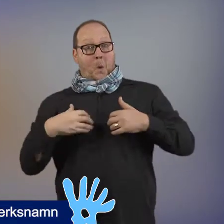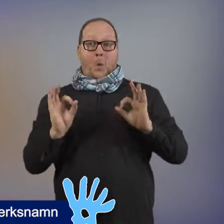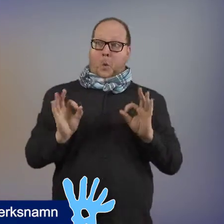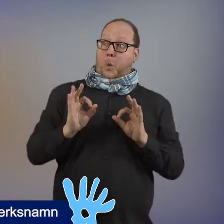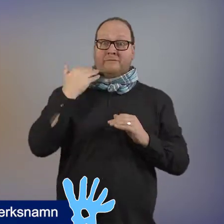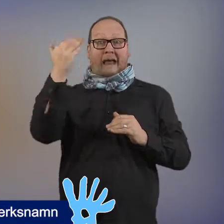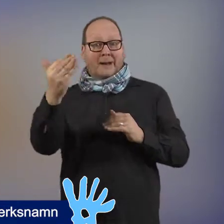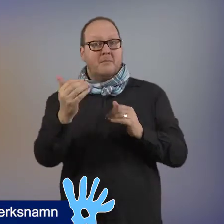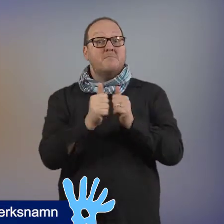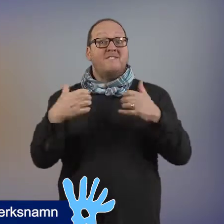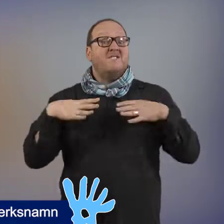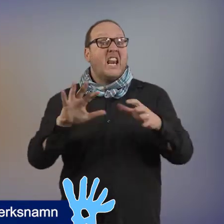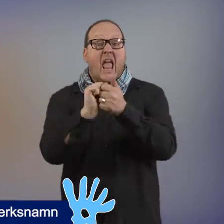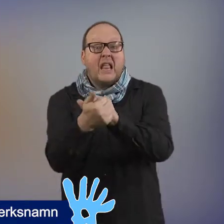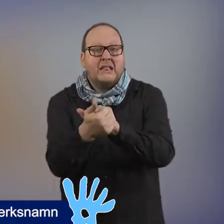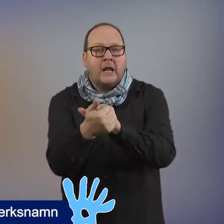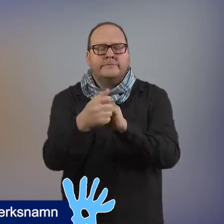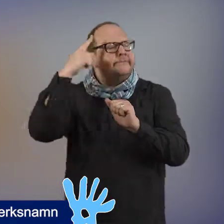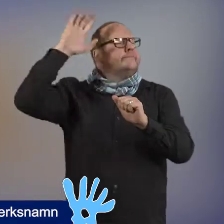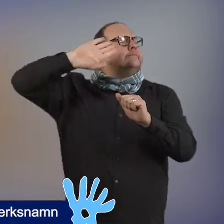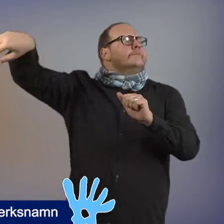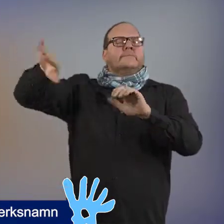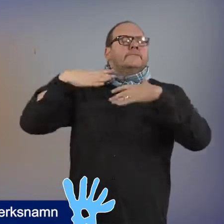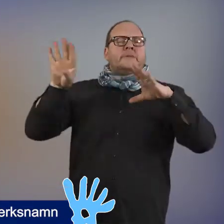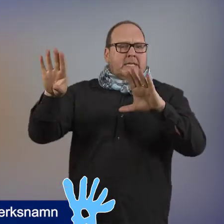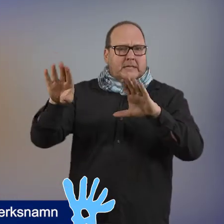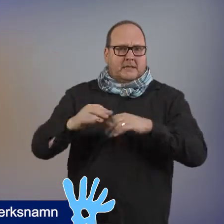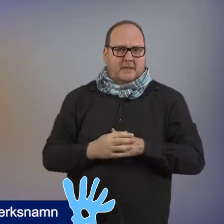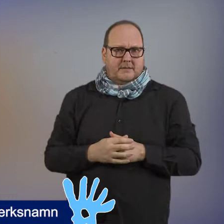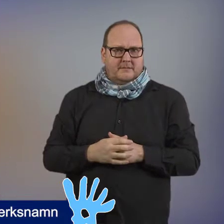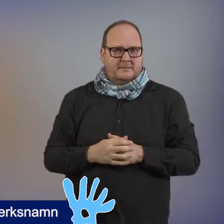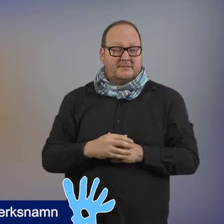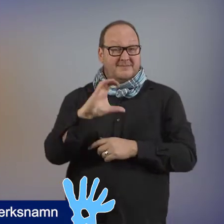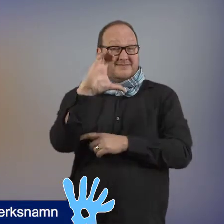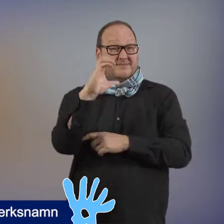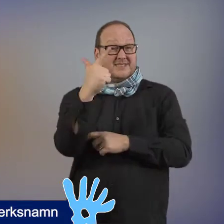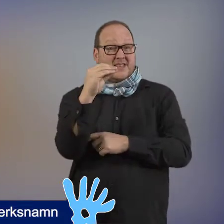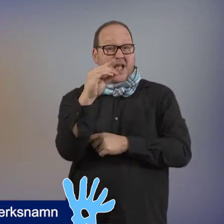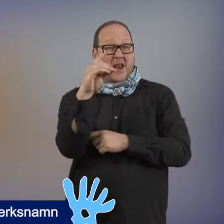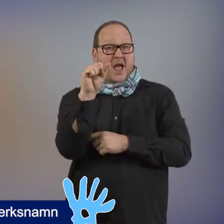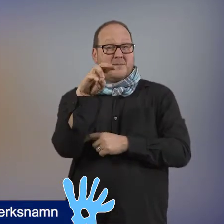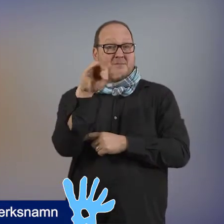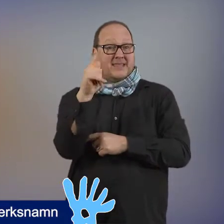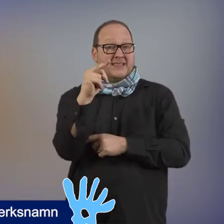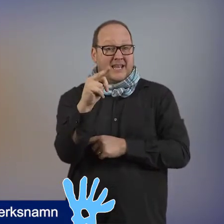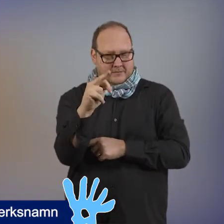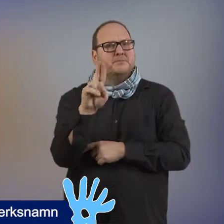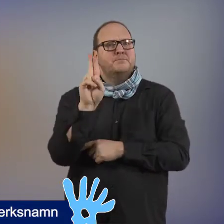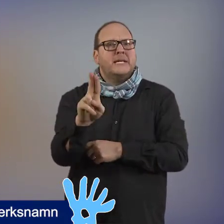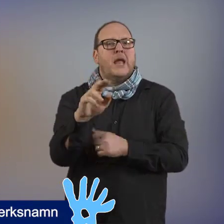petar retfullt på vår ömmande själ som Marissa Merlins stalagmiter. Stalagmiter är droppstens